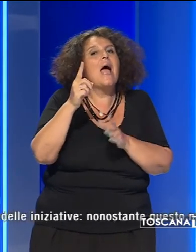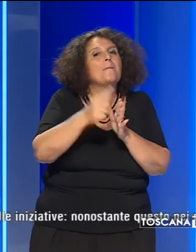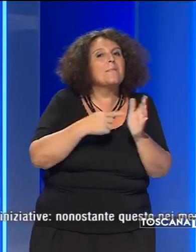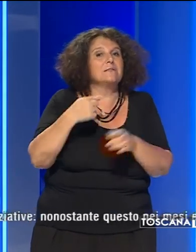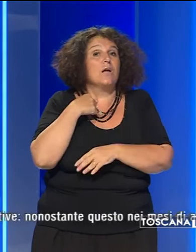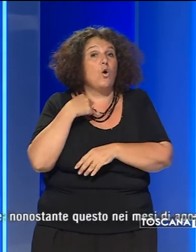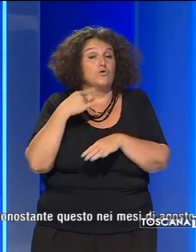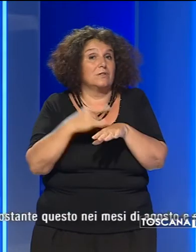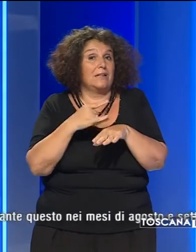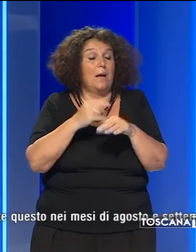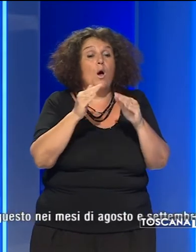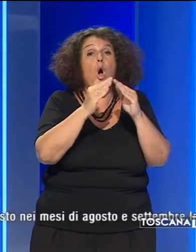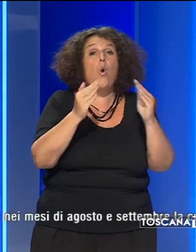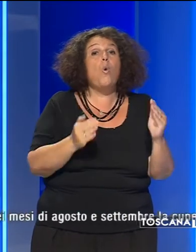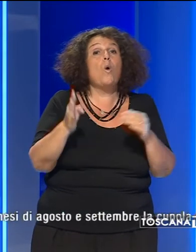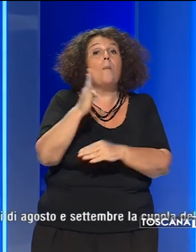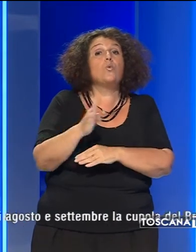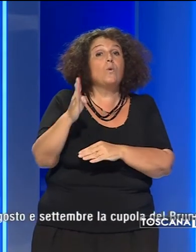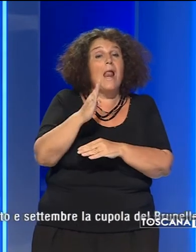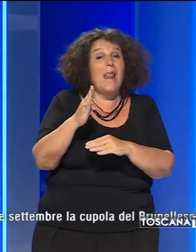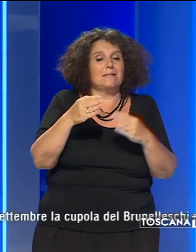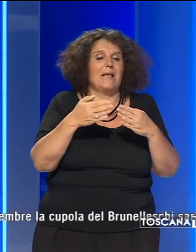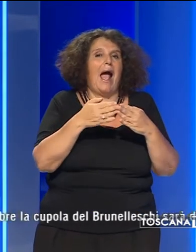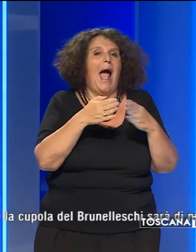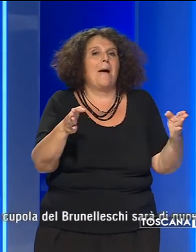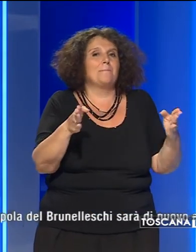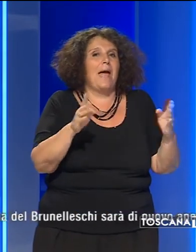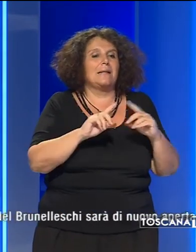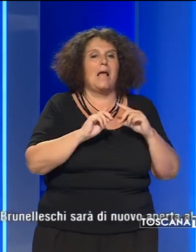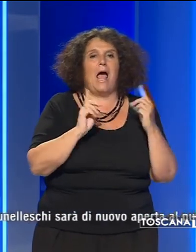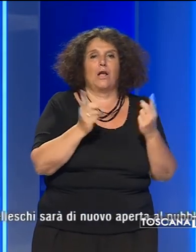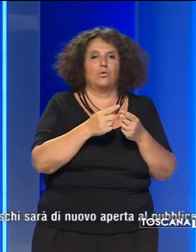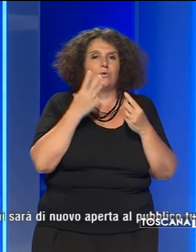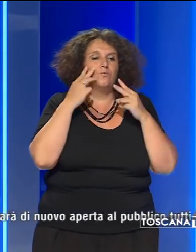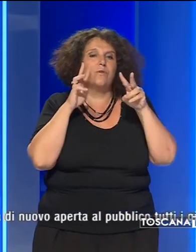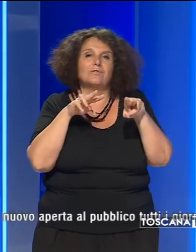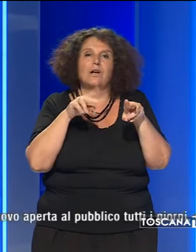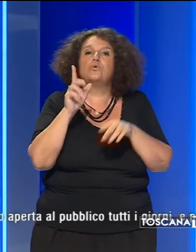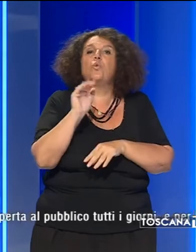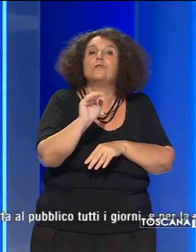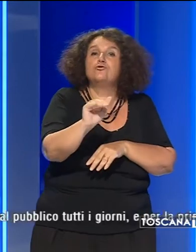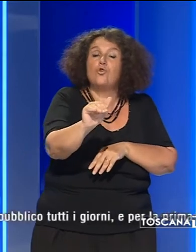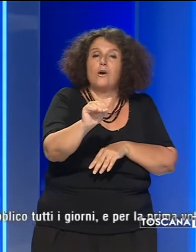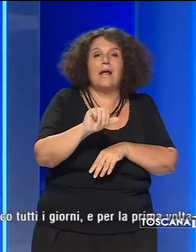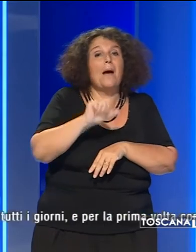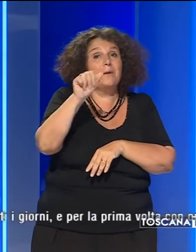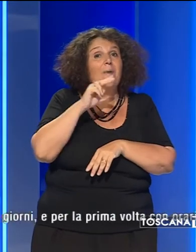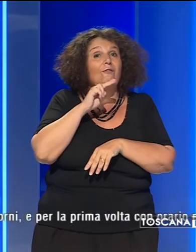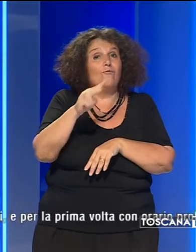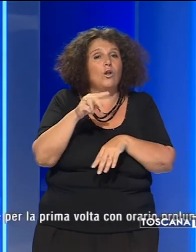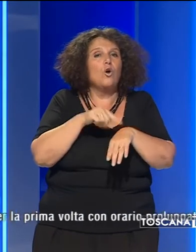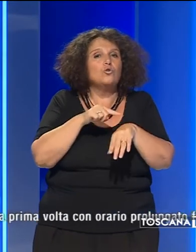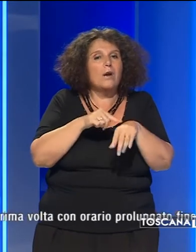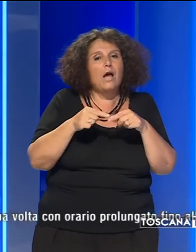settembre, la cupola del Brunelleschi sarà di nuovo aperta al pubblico tutti i giorni e per la prima volta con